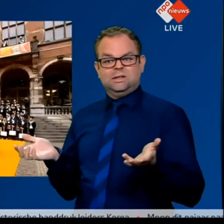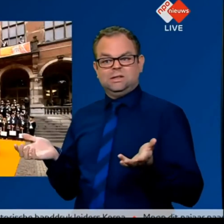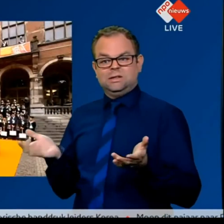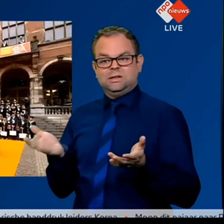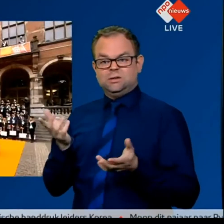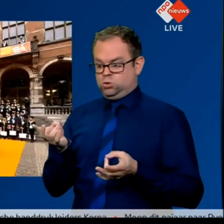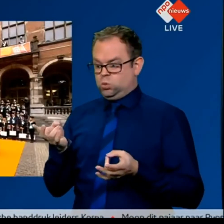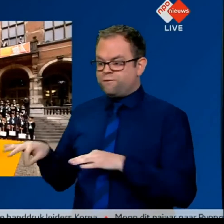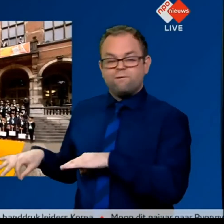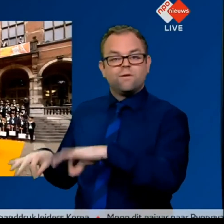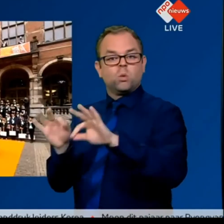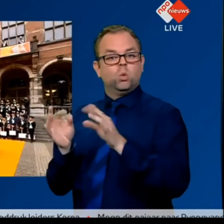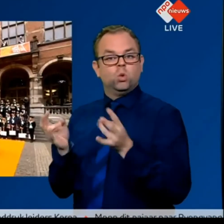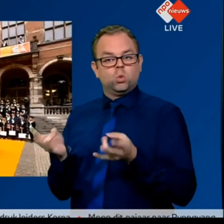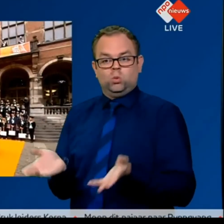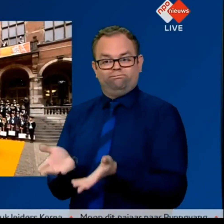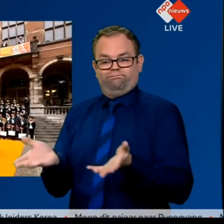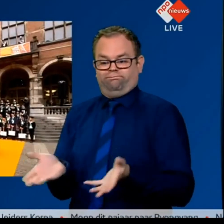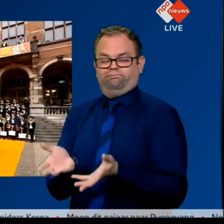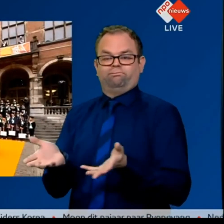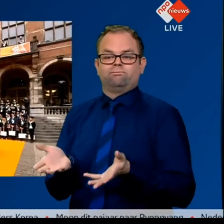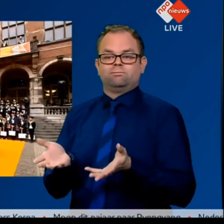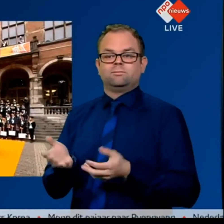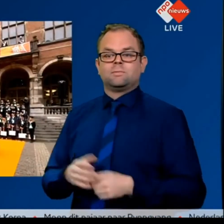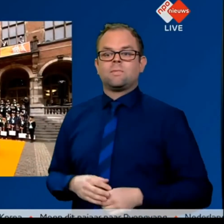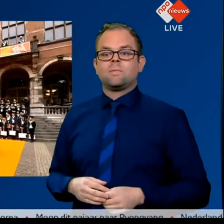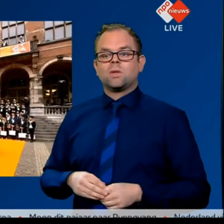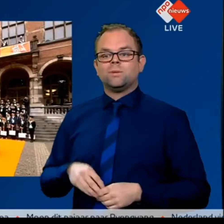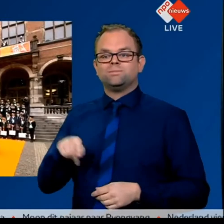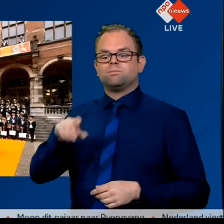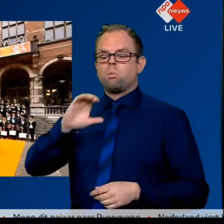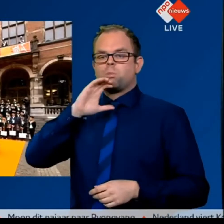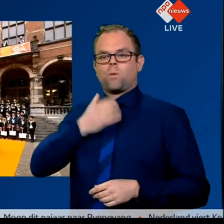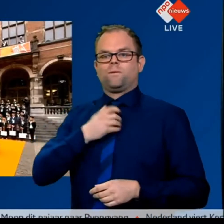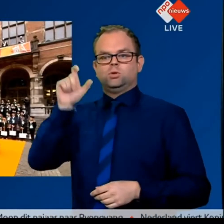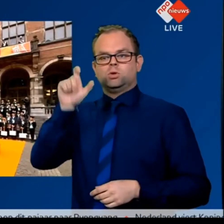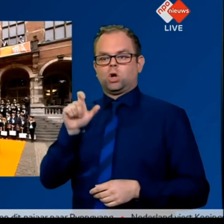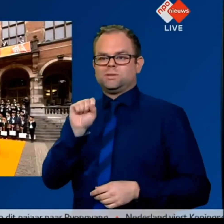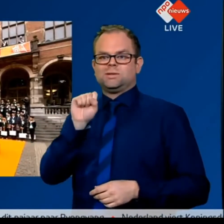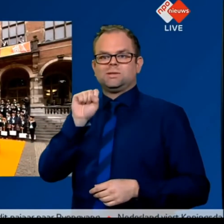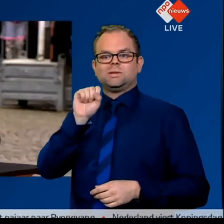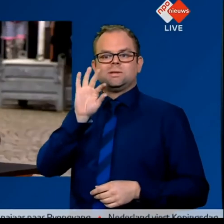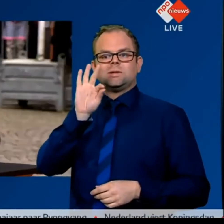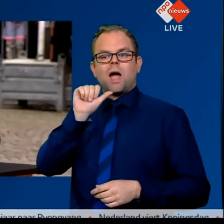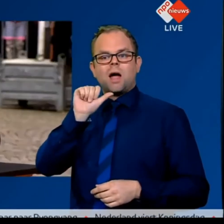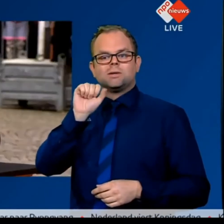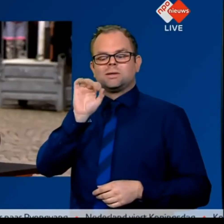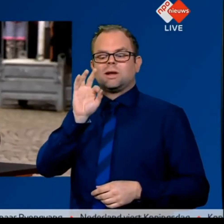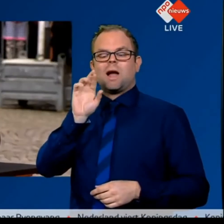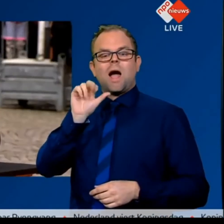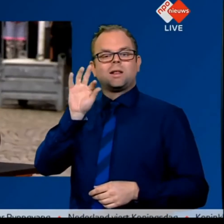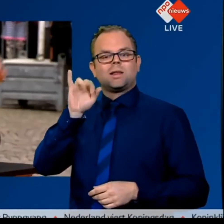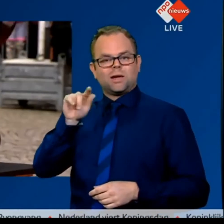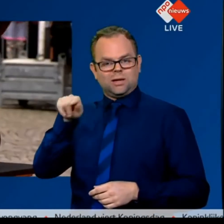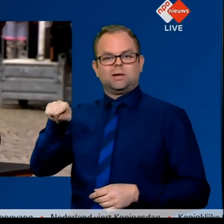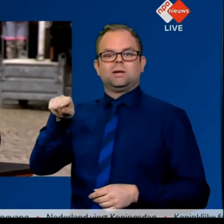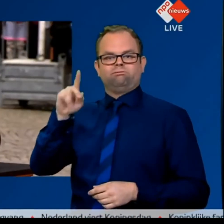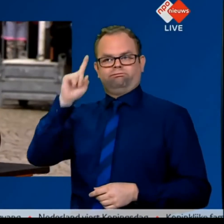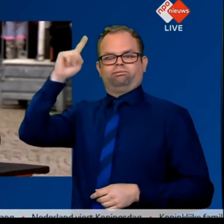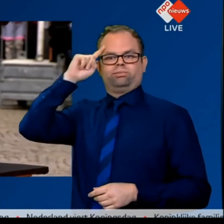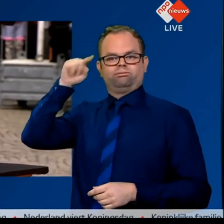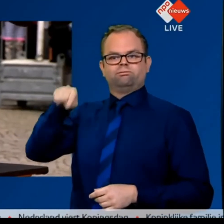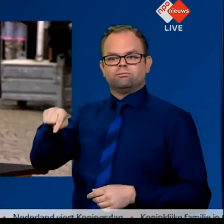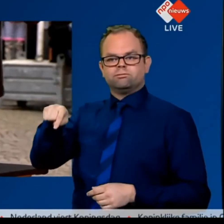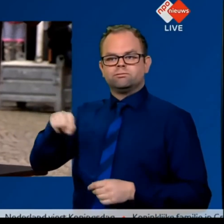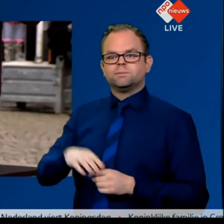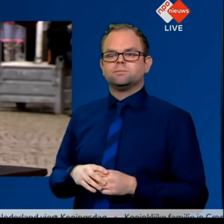professor Strating had een droom. En die droom was de eerste elektrische automaker. En die droom, die hadden wij